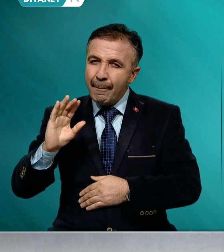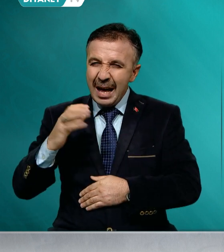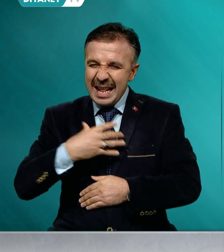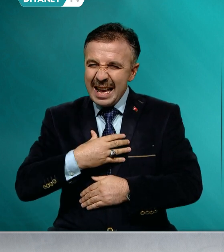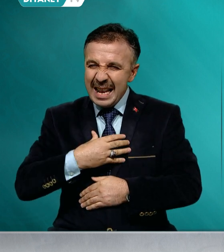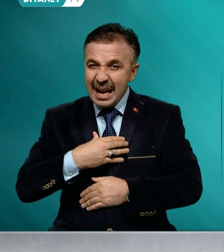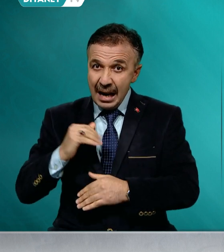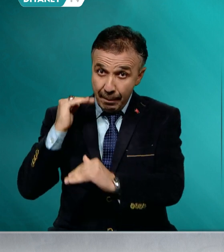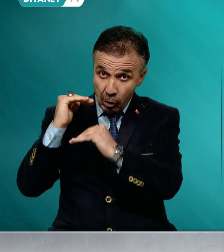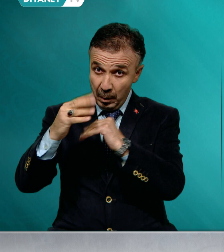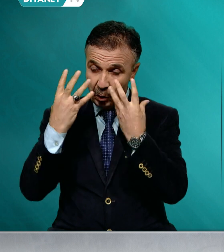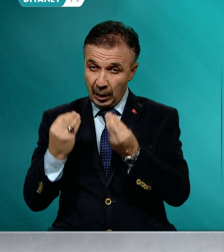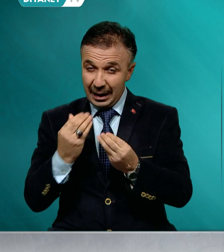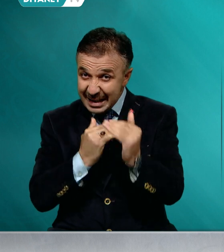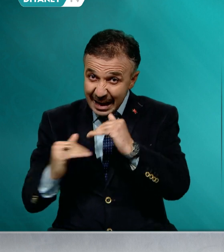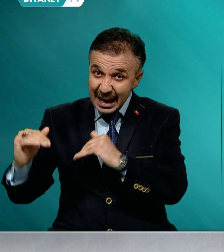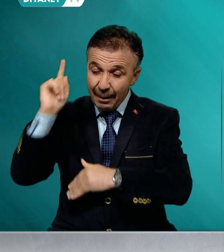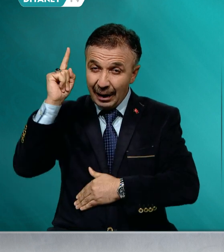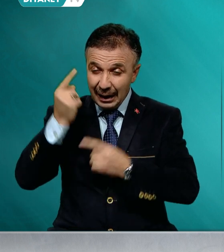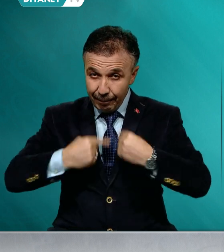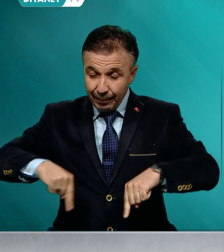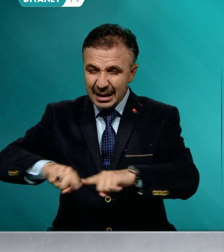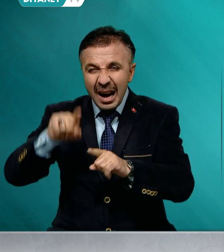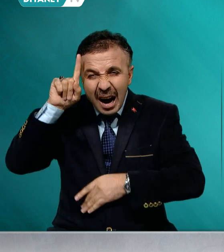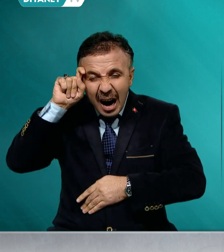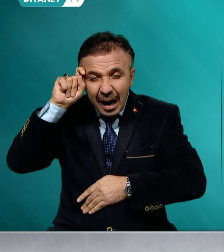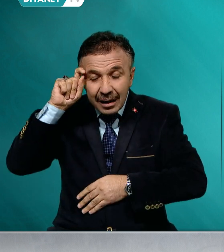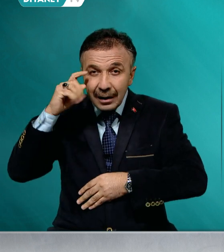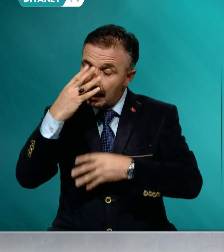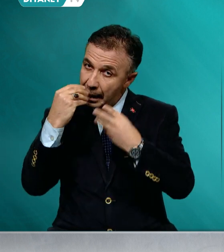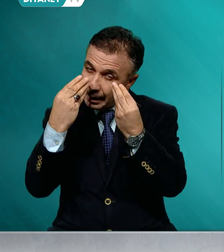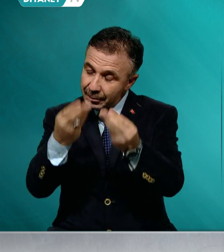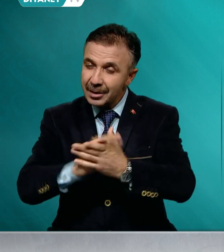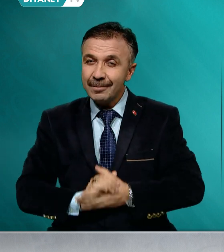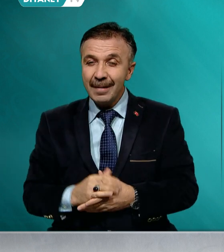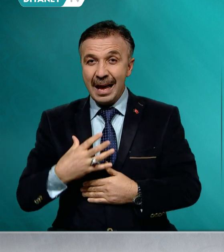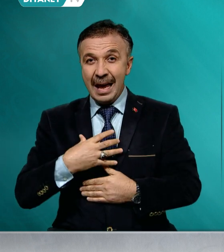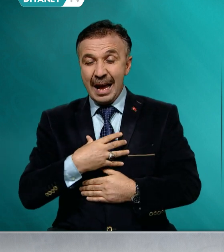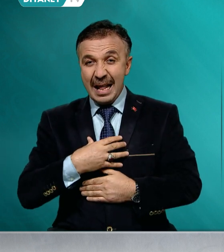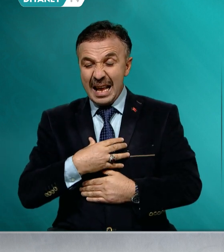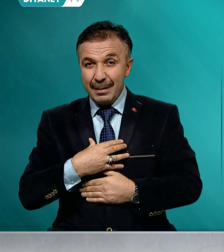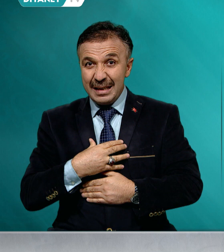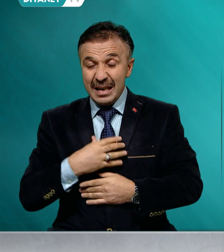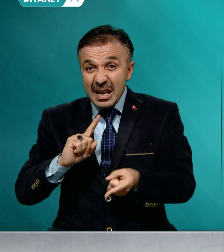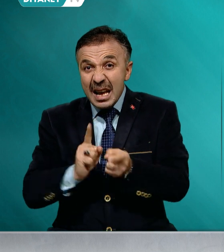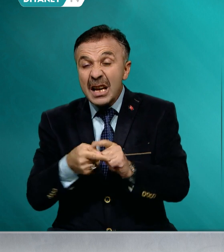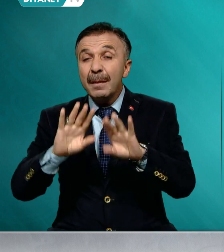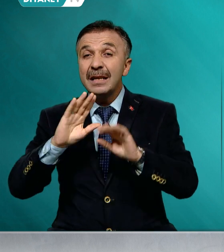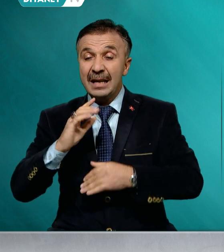bize akıl ve irade ihsan etmiştir. Dinimizin değişmez ilkeleri, kültürümüzün